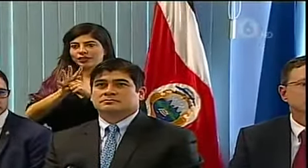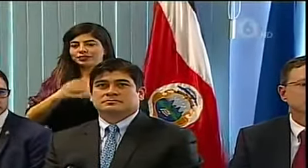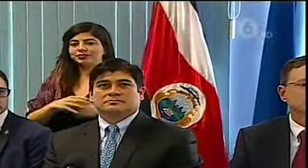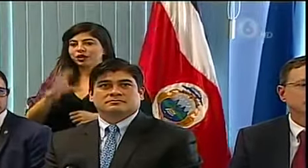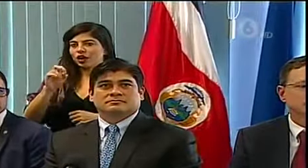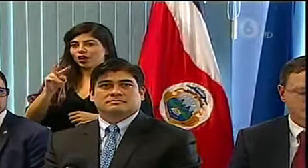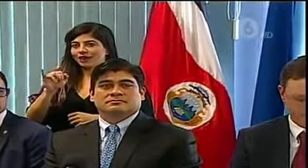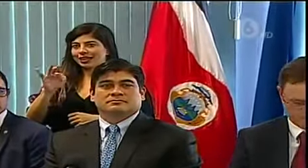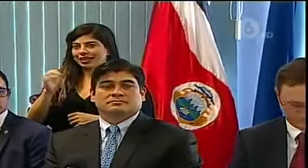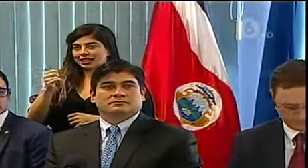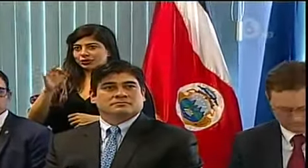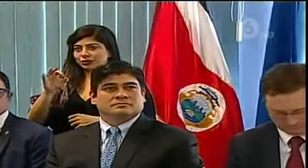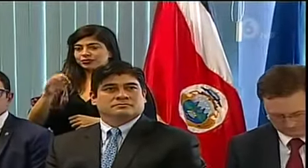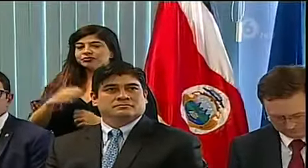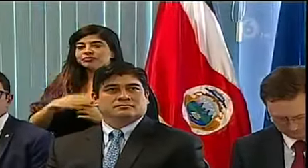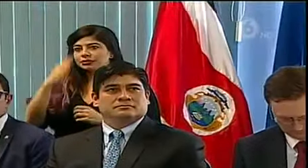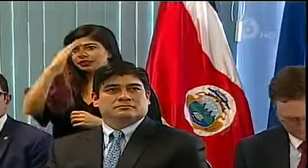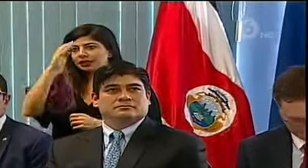de la ciudad de México.